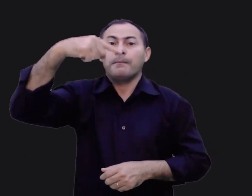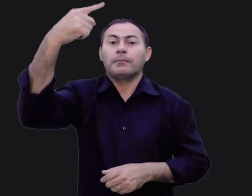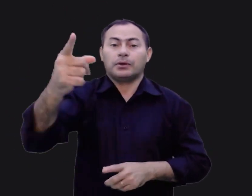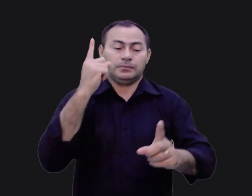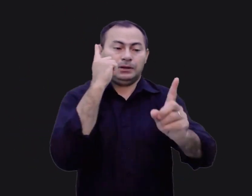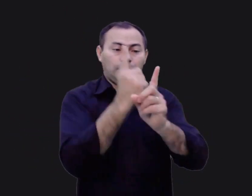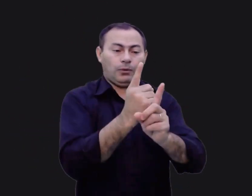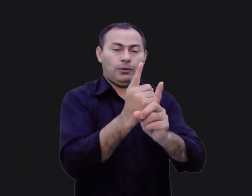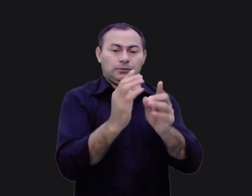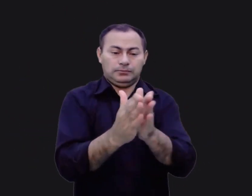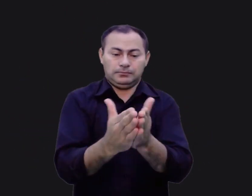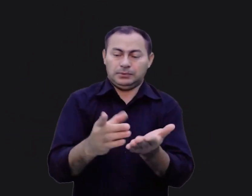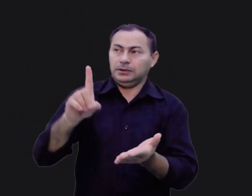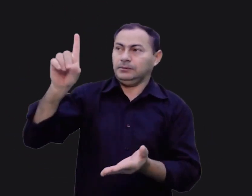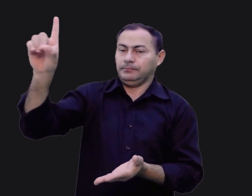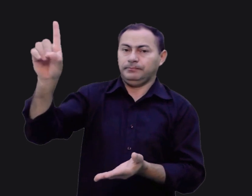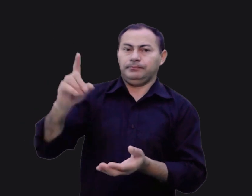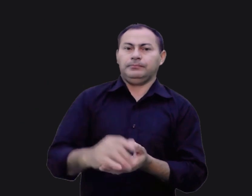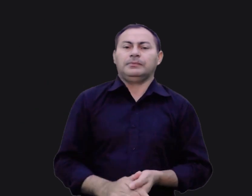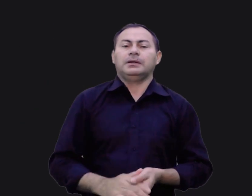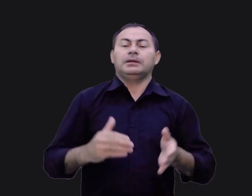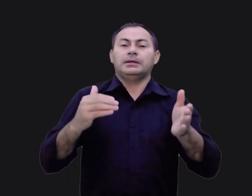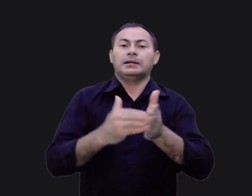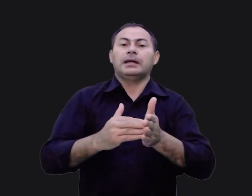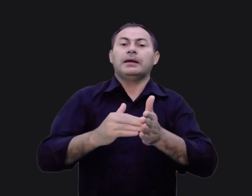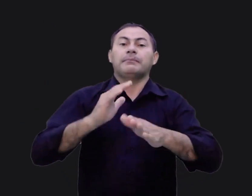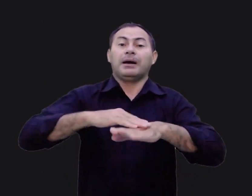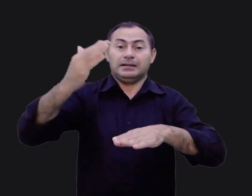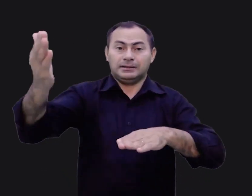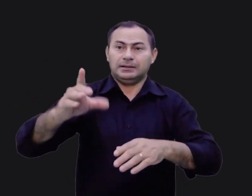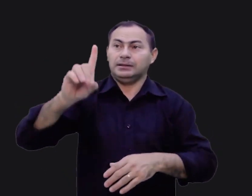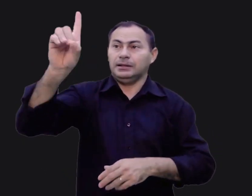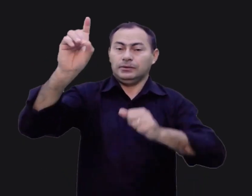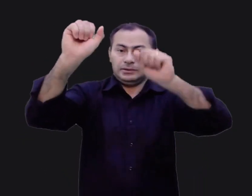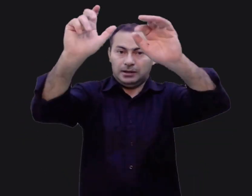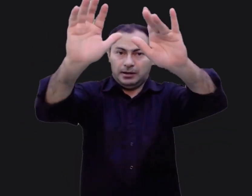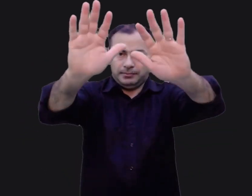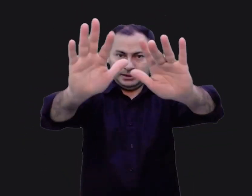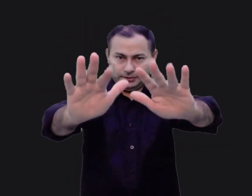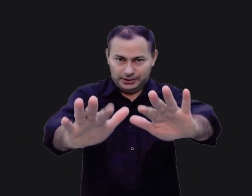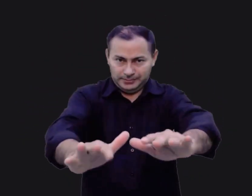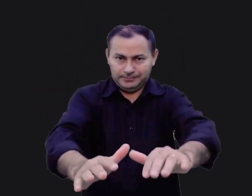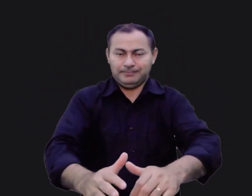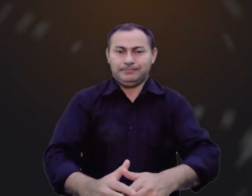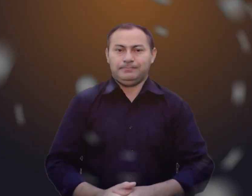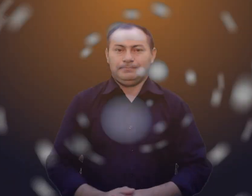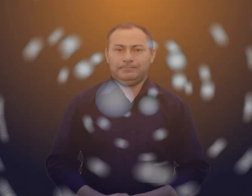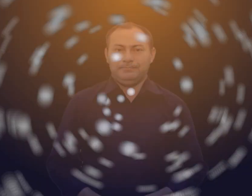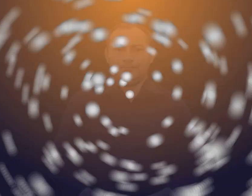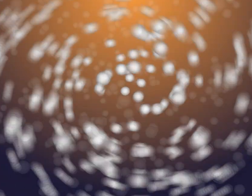próximo encontro com a palavra. Até lá então. Deus lhe abençoe. Música